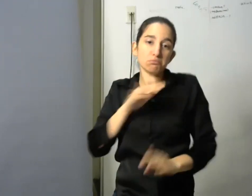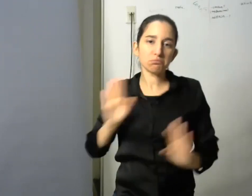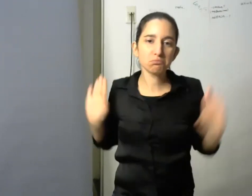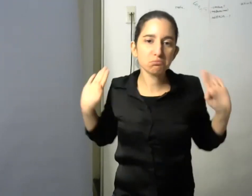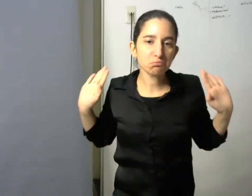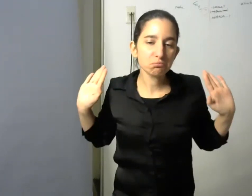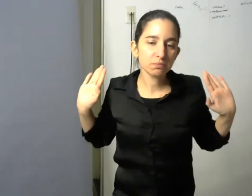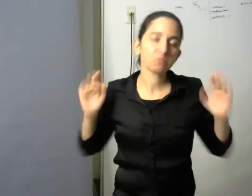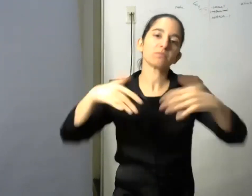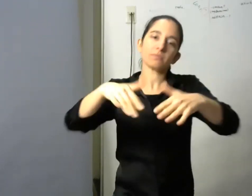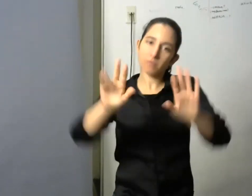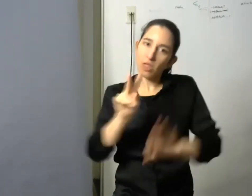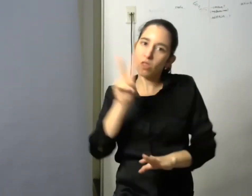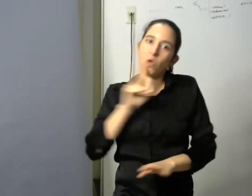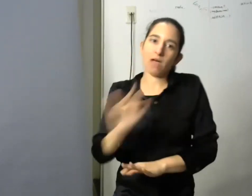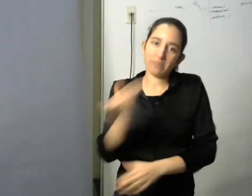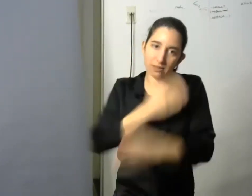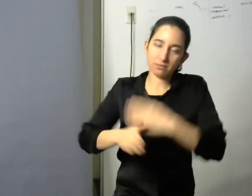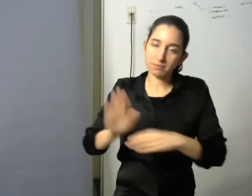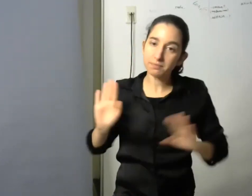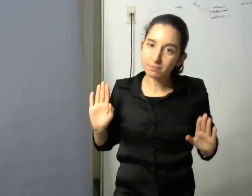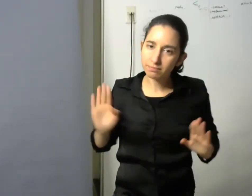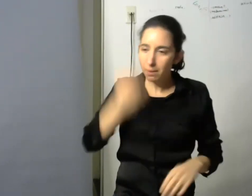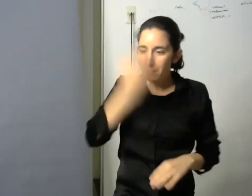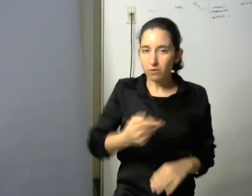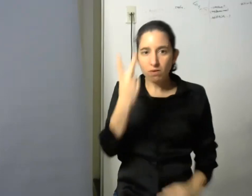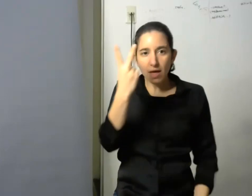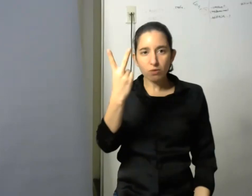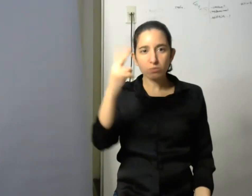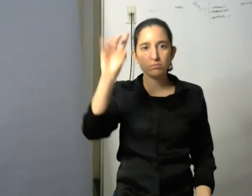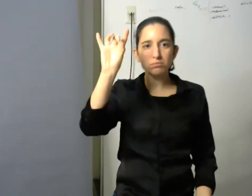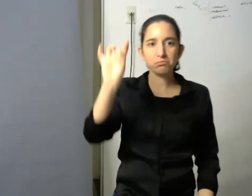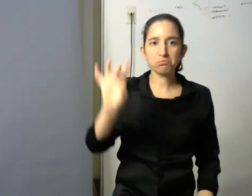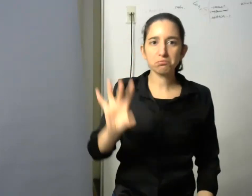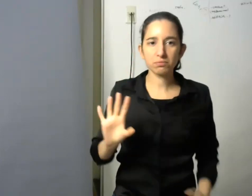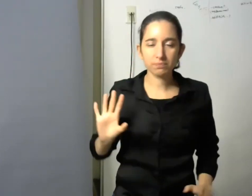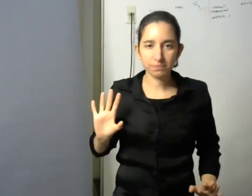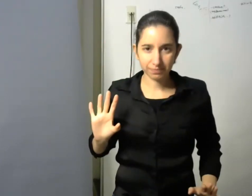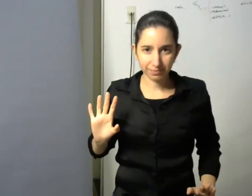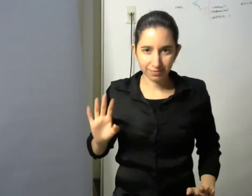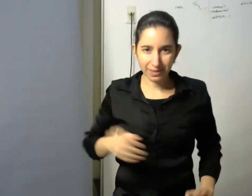y estas dos personas me marcaron a lo largo de estos 33 años